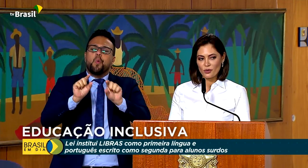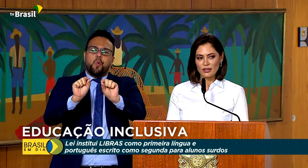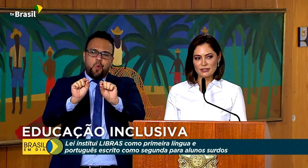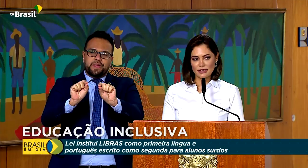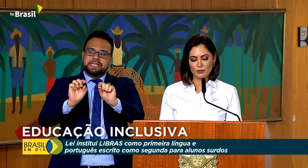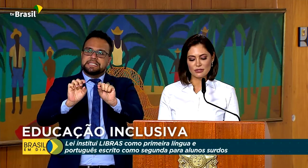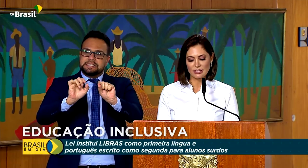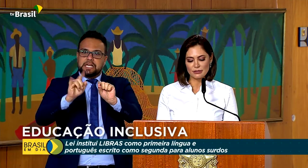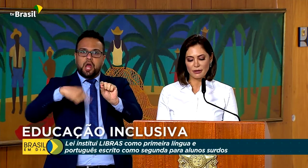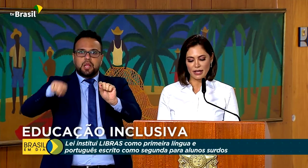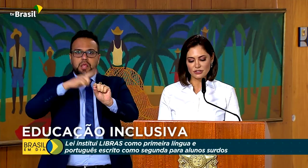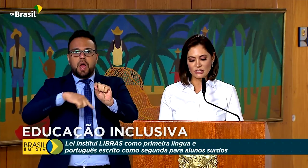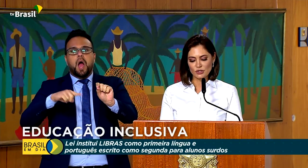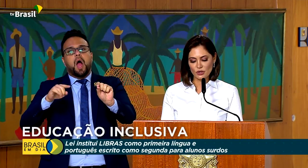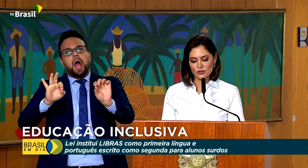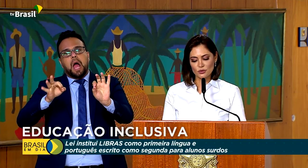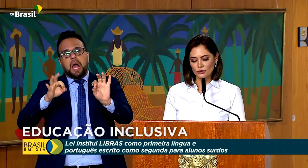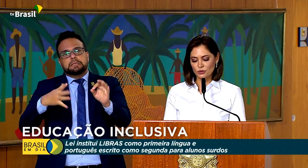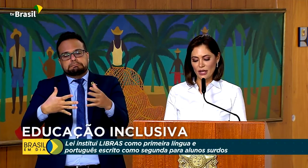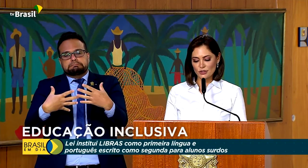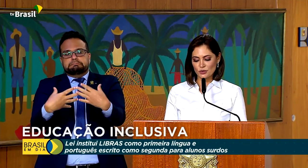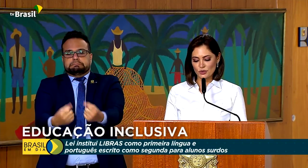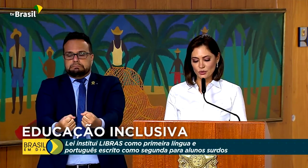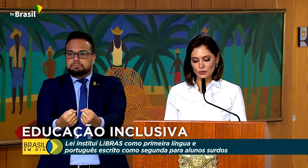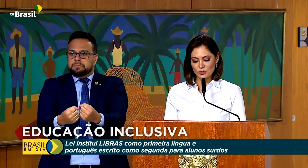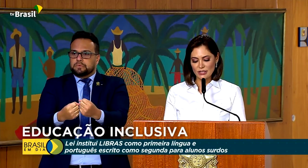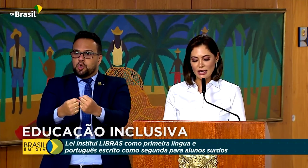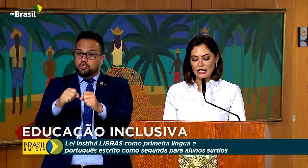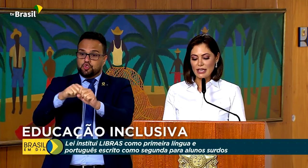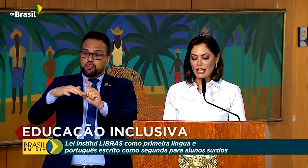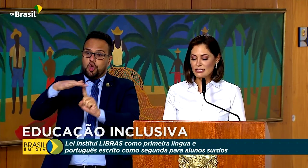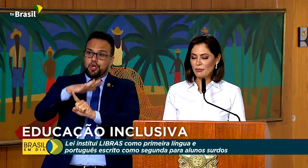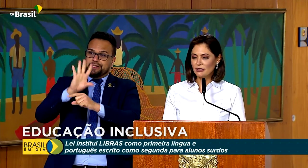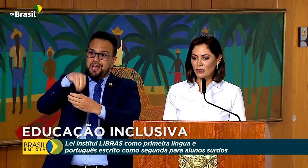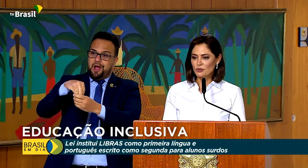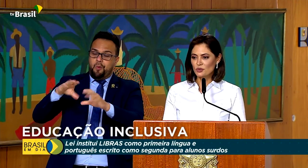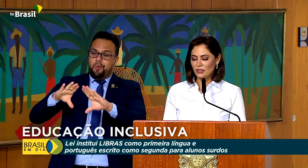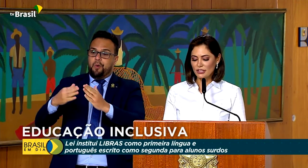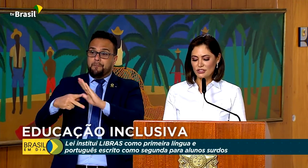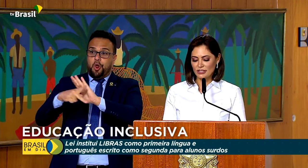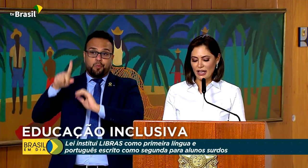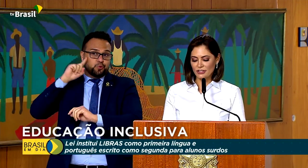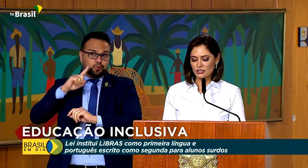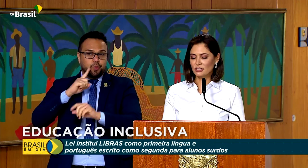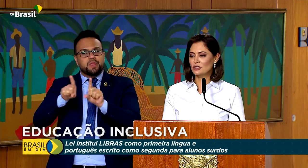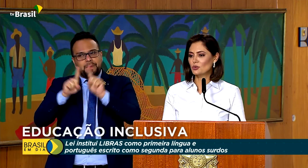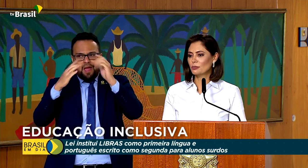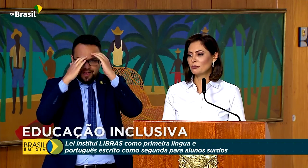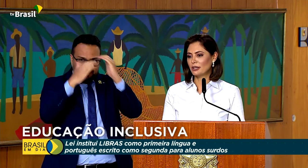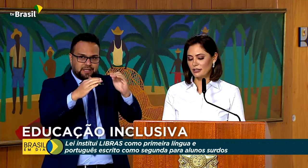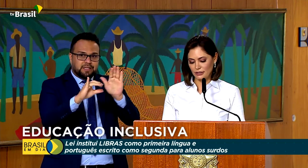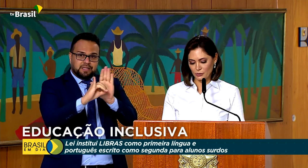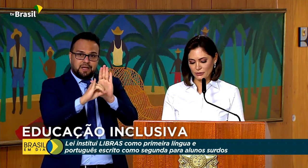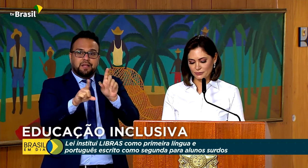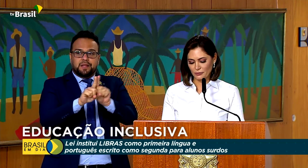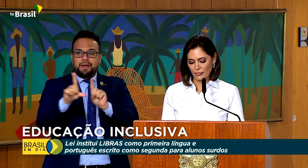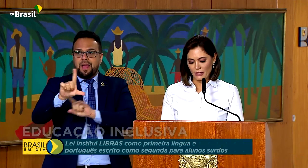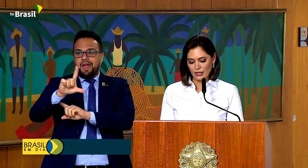quando reconhecemos as práticas socioculturais dos surdos e respeitamos sua identidade e sua primeira língua. necessária.